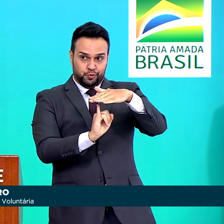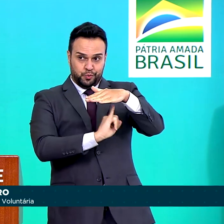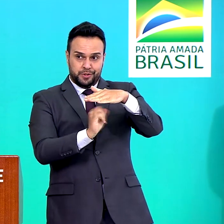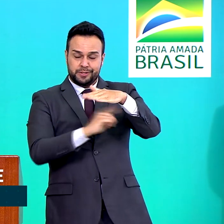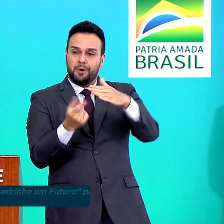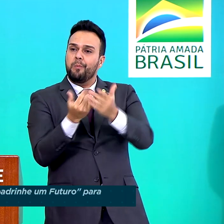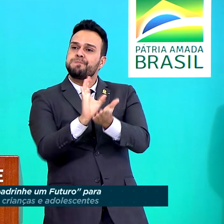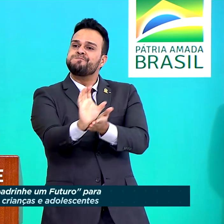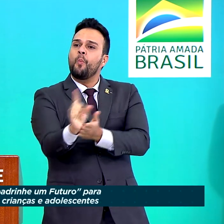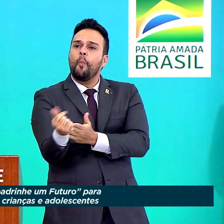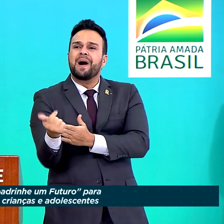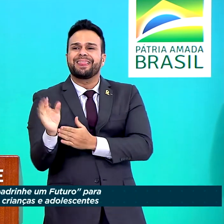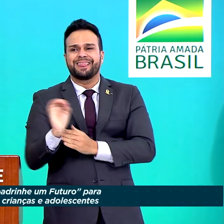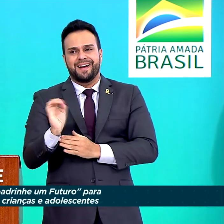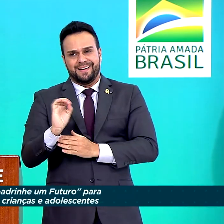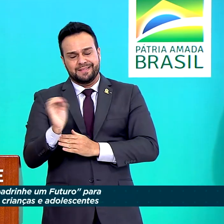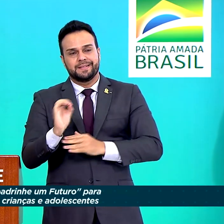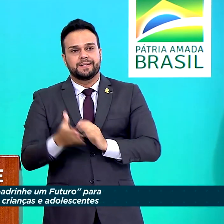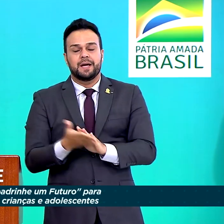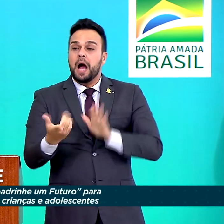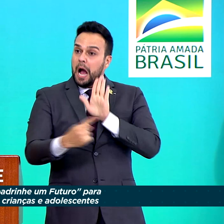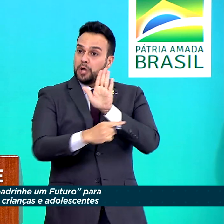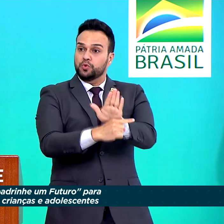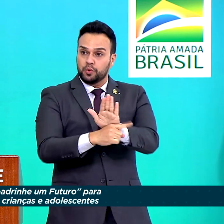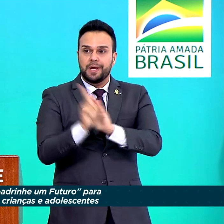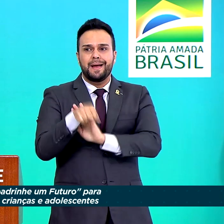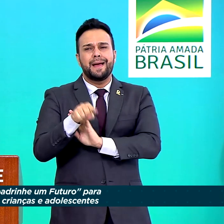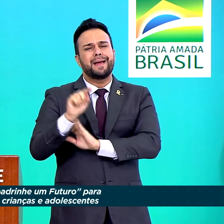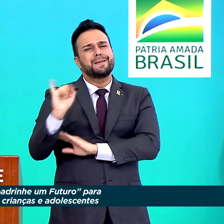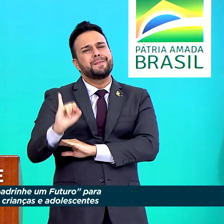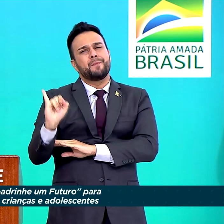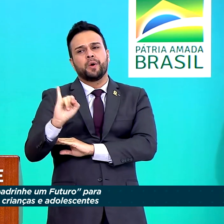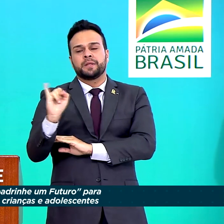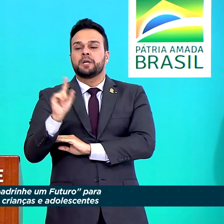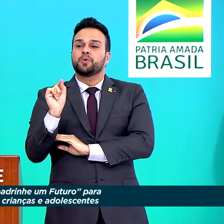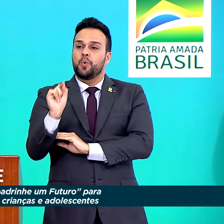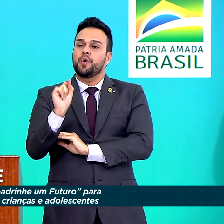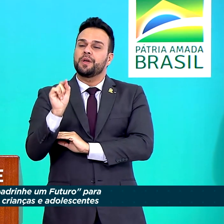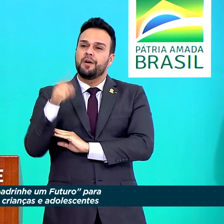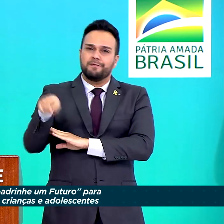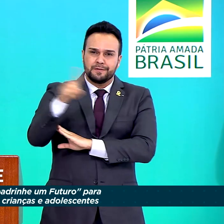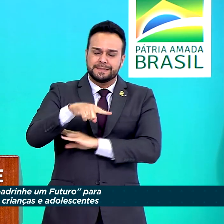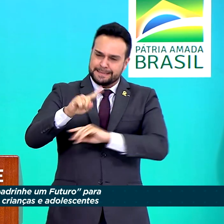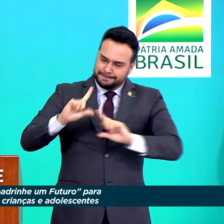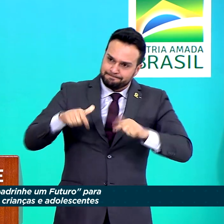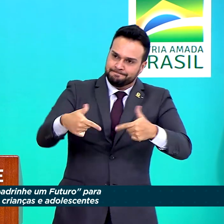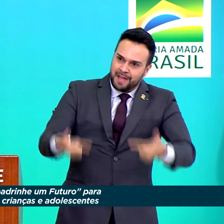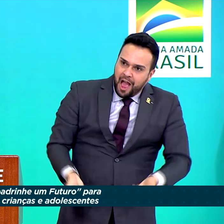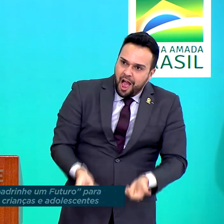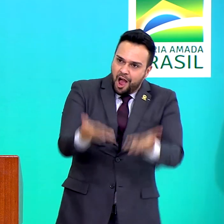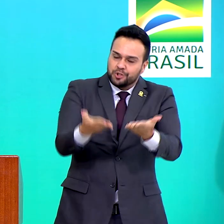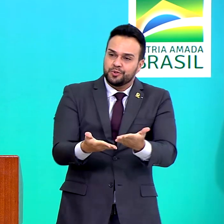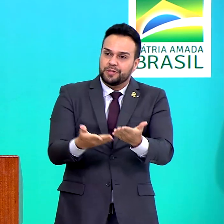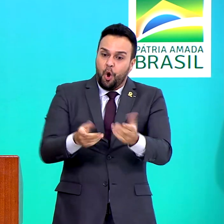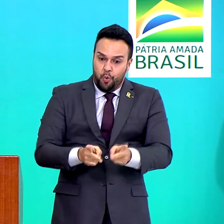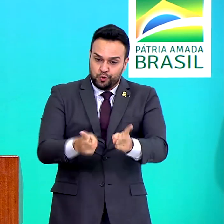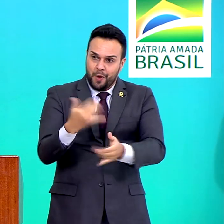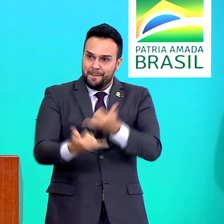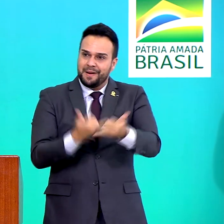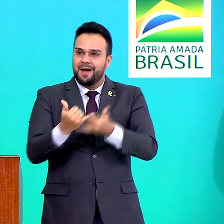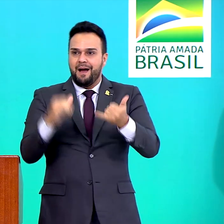sem fins lucrativos. A sua ajuda é fundamental para que eles possam seguir brincando, aprendendo e